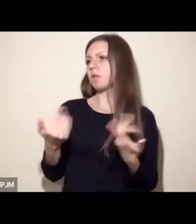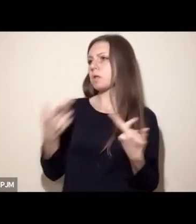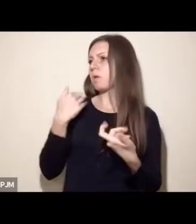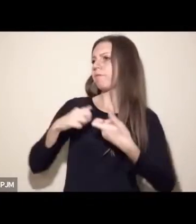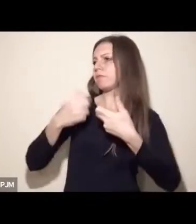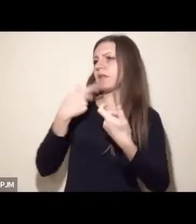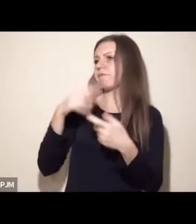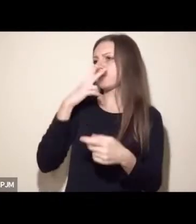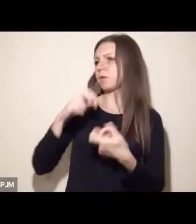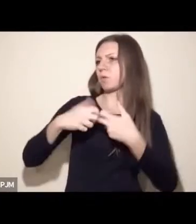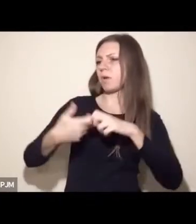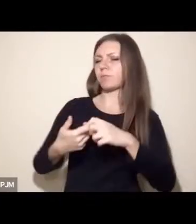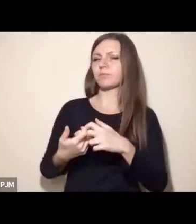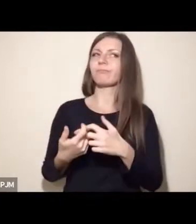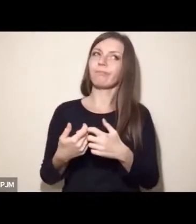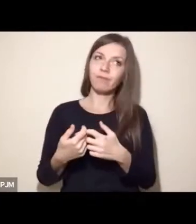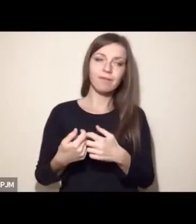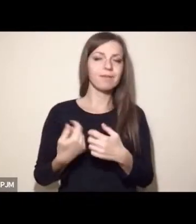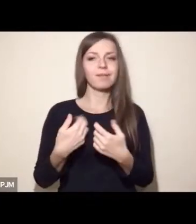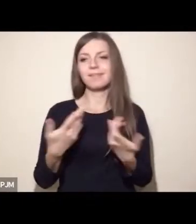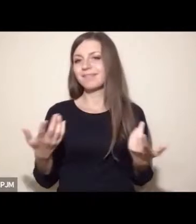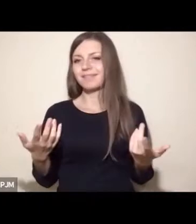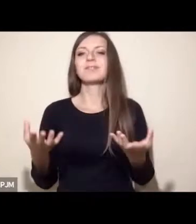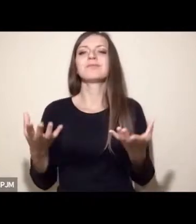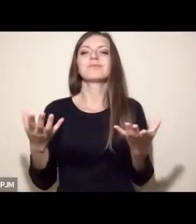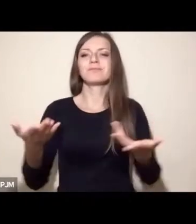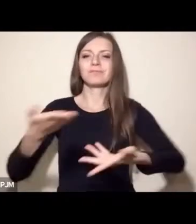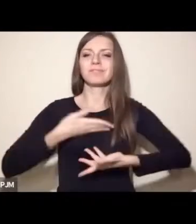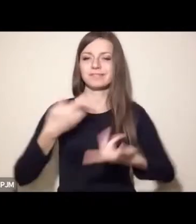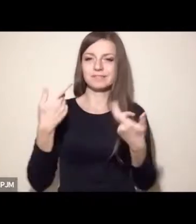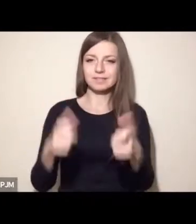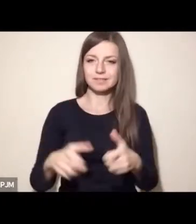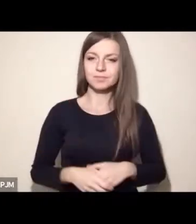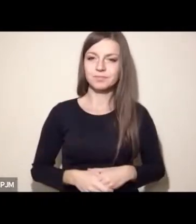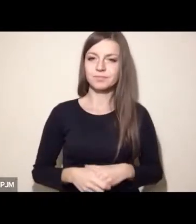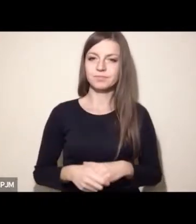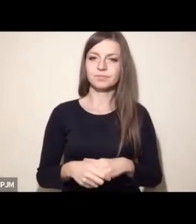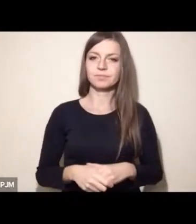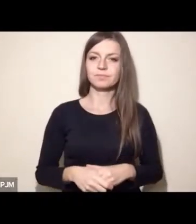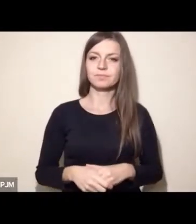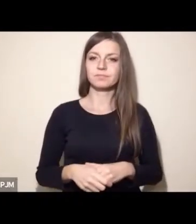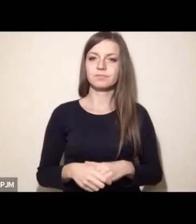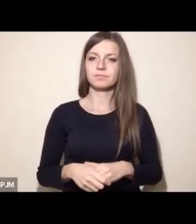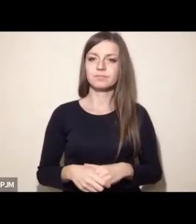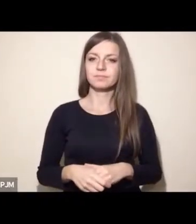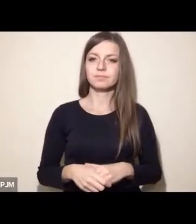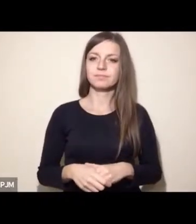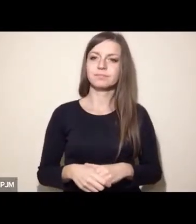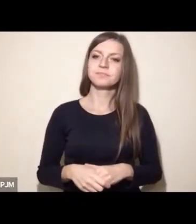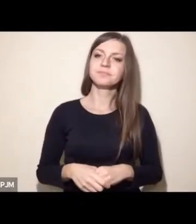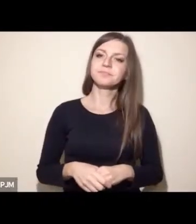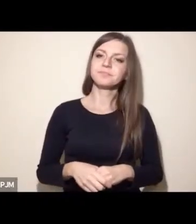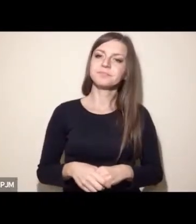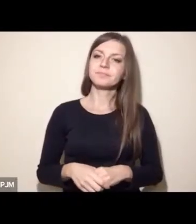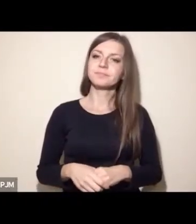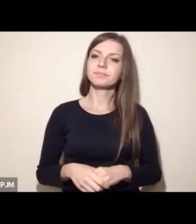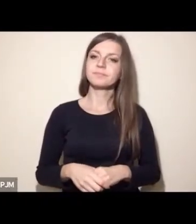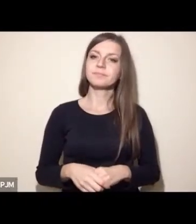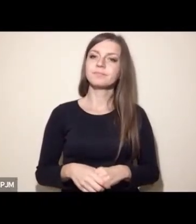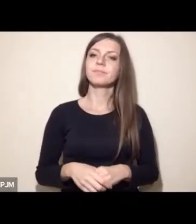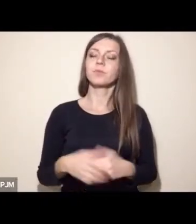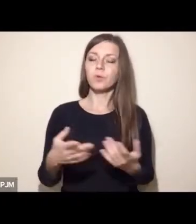istotny i właśnie powoduje to, że granica gatunku stała się takim progiem. Natomiast